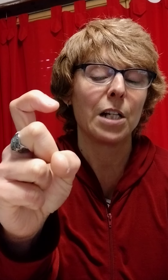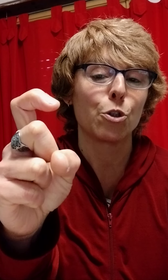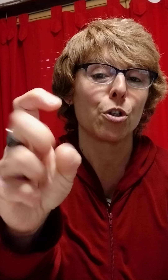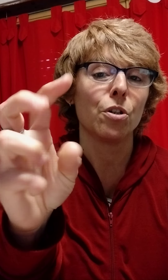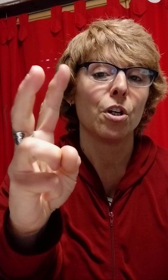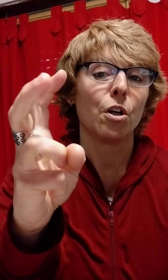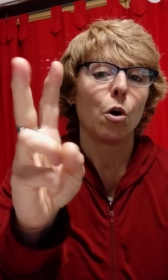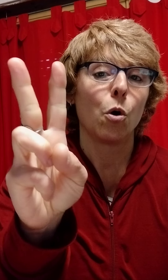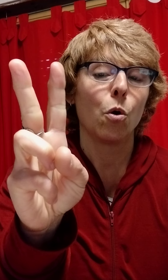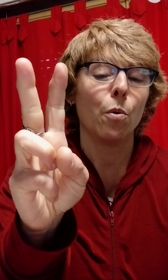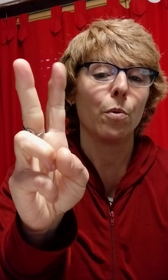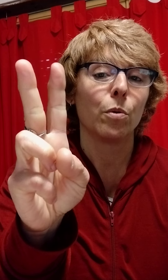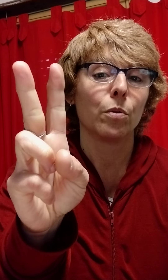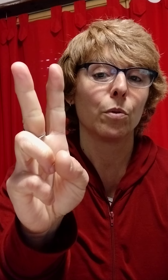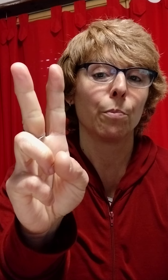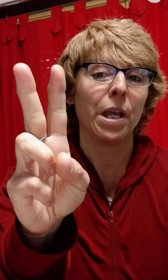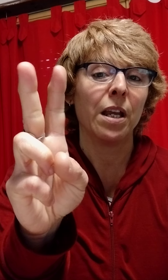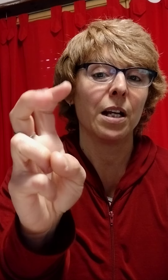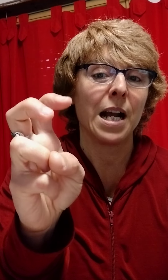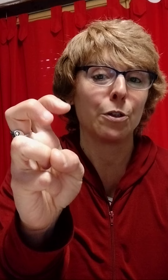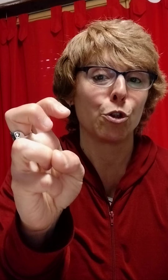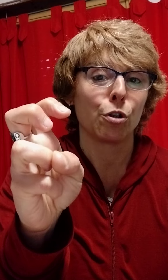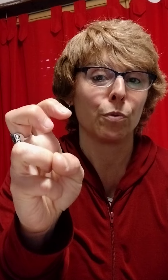gancho, o B, gancho.